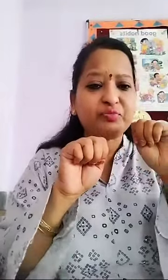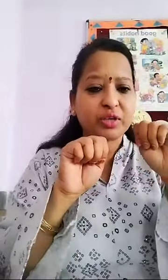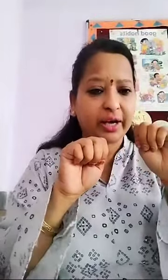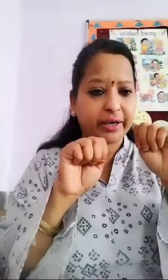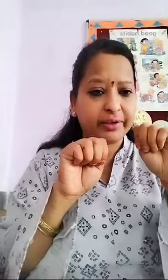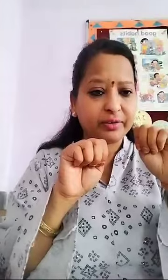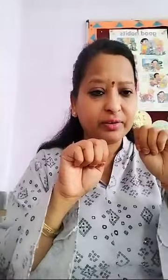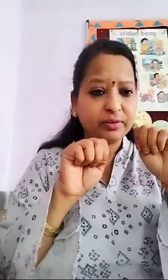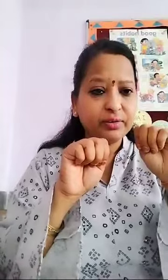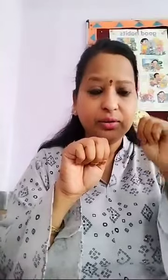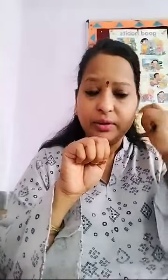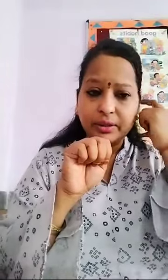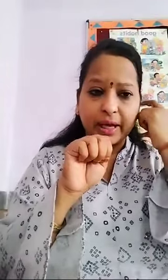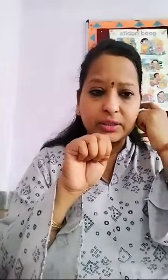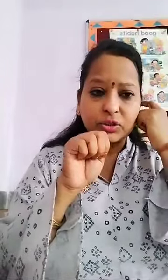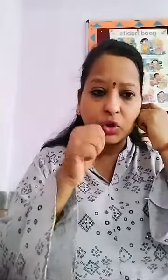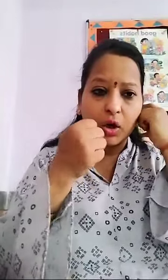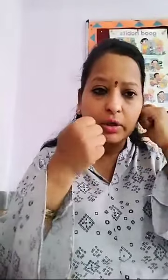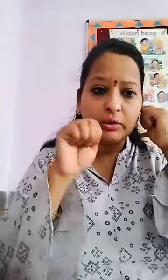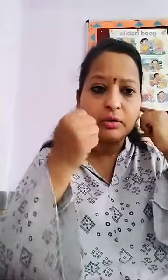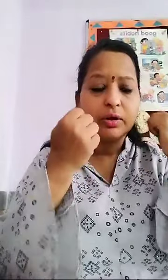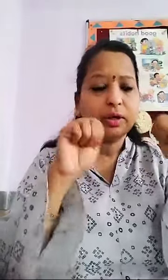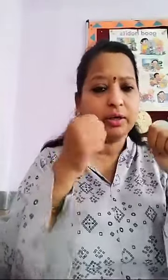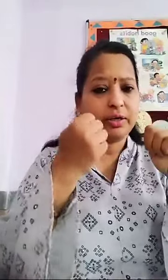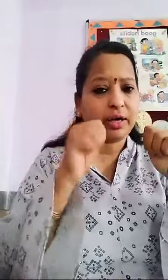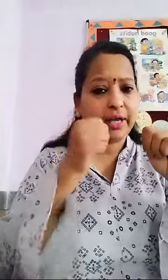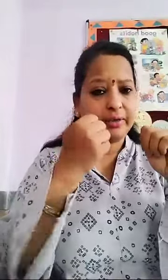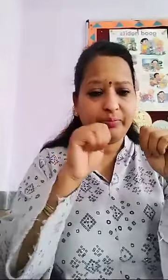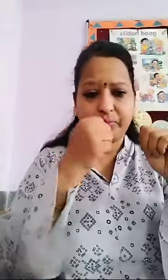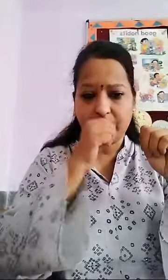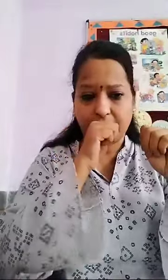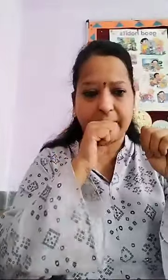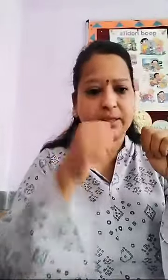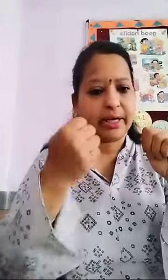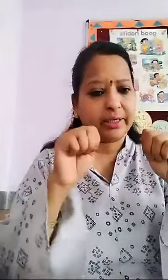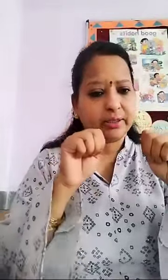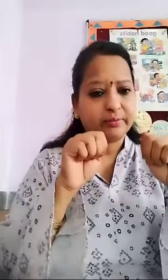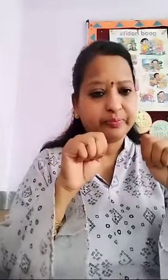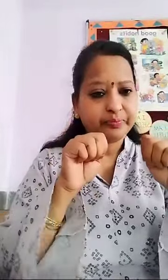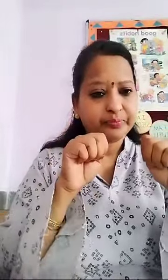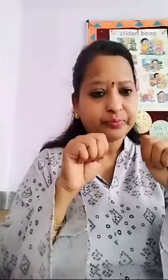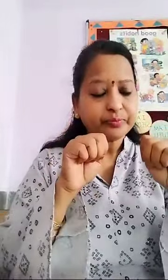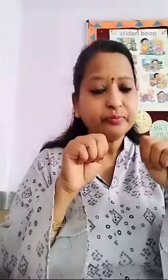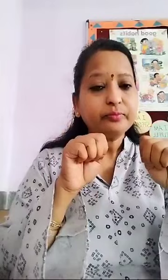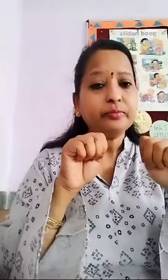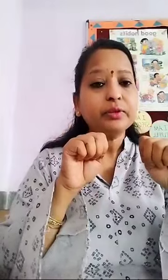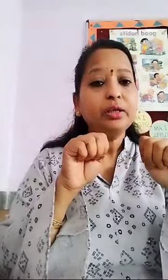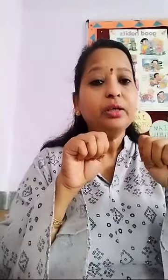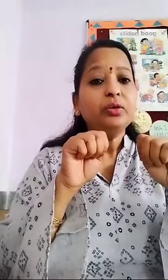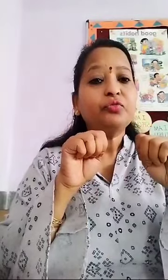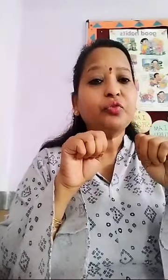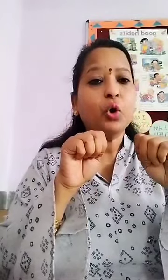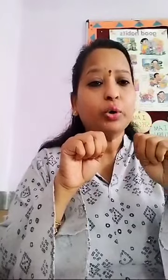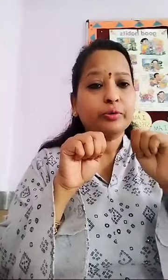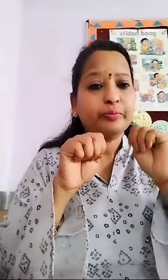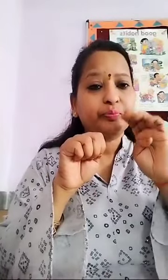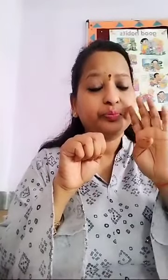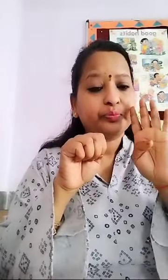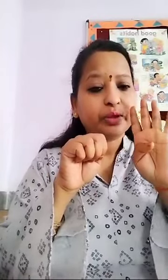10s on right hand 4 करिए 4